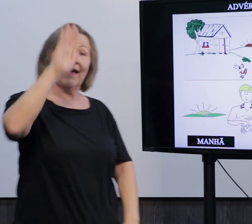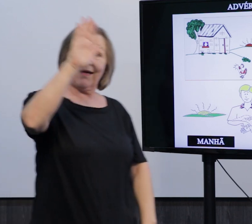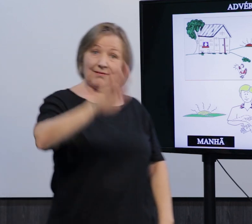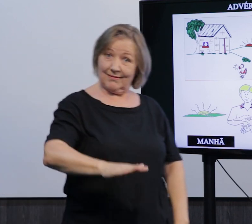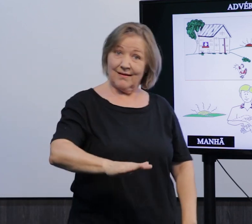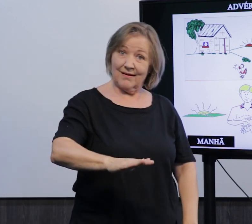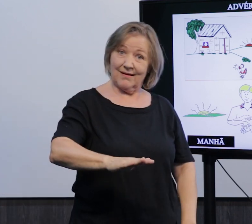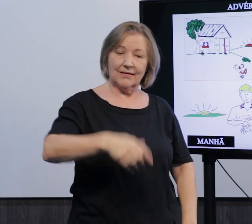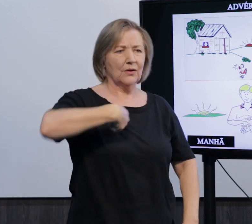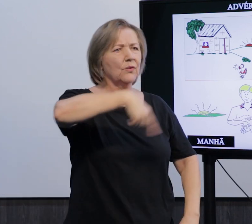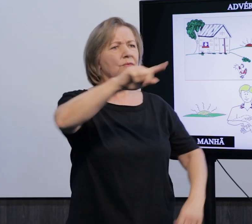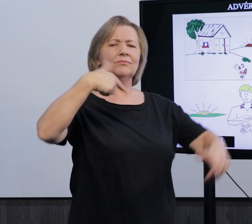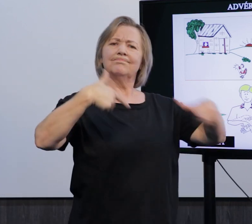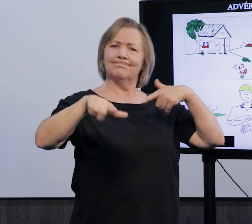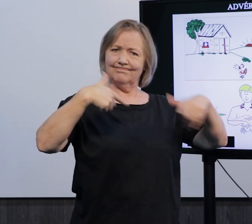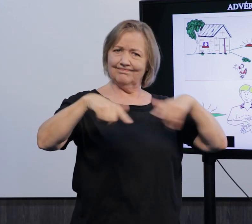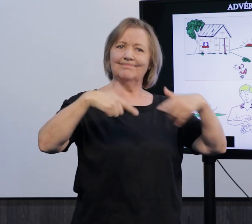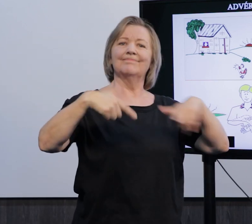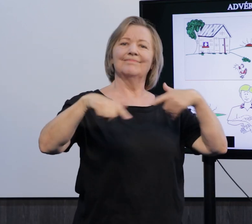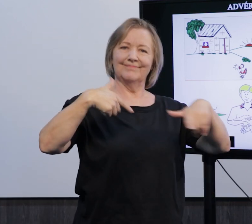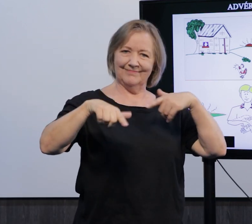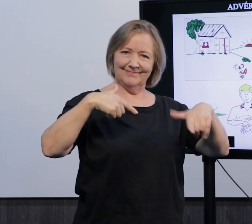Tarde, eu fui trabalhar...